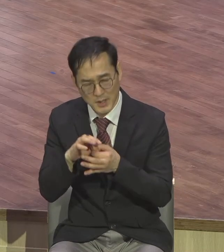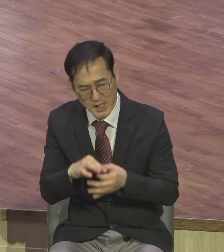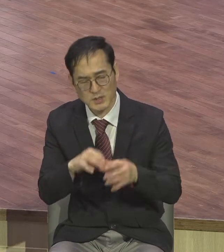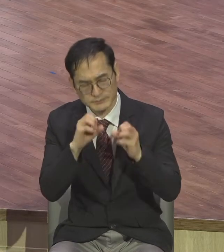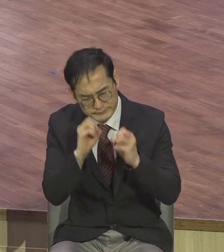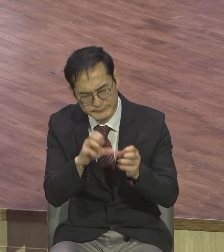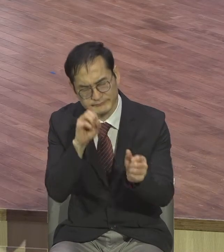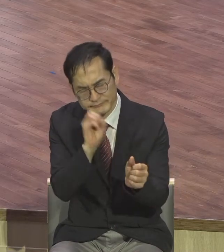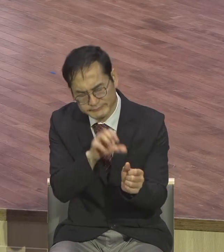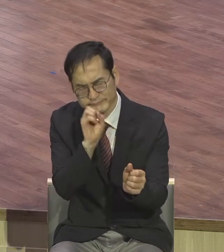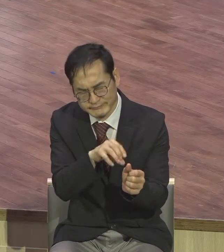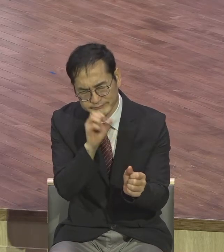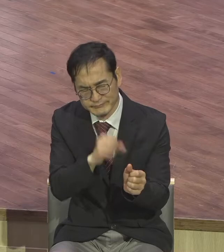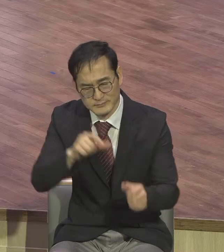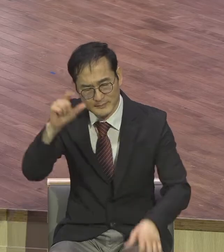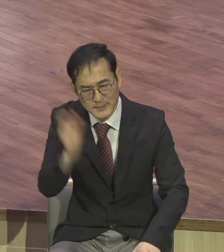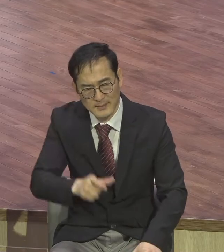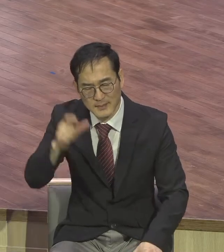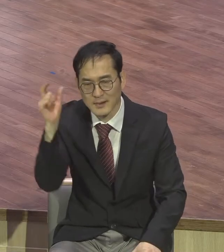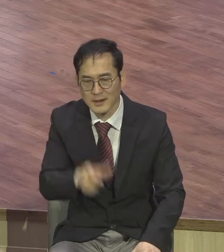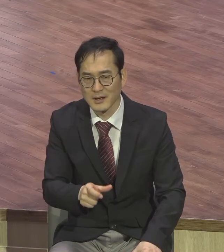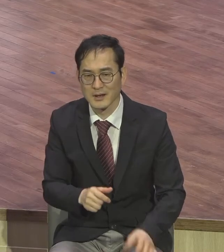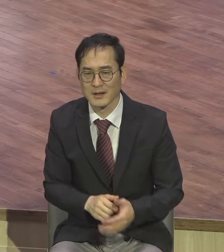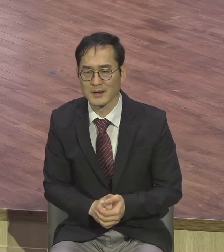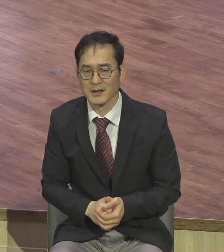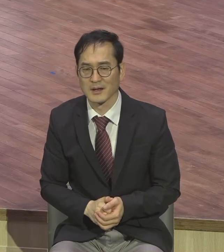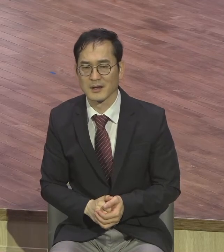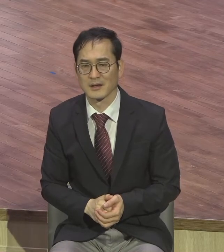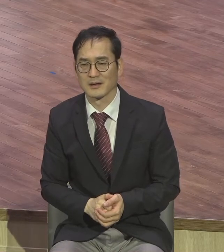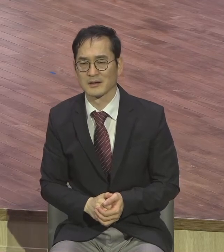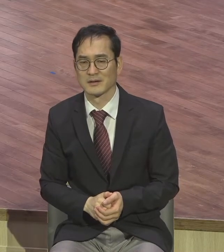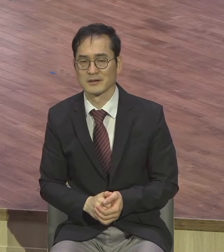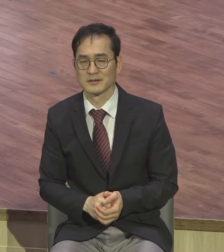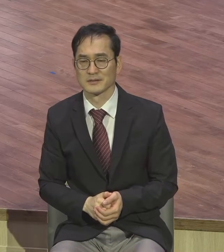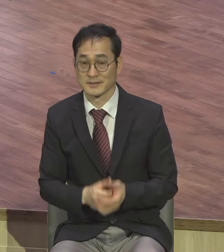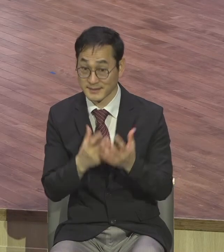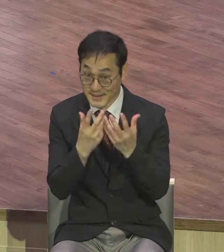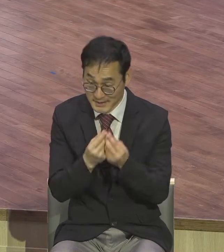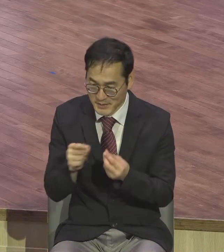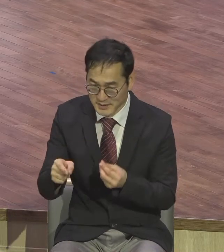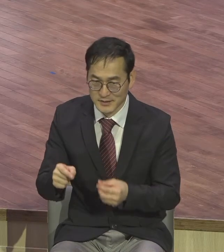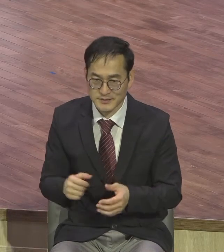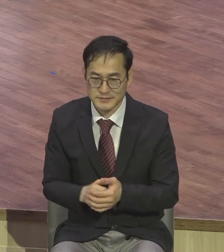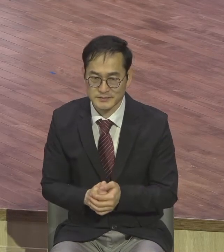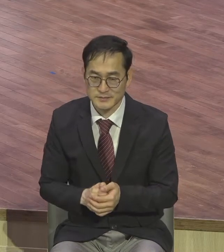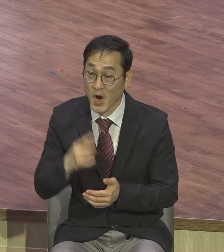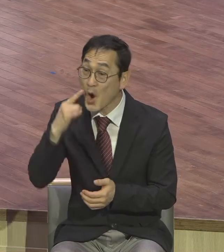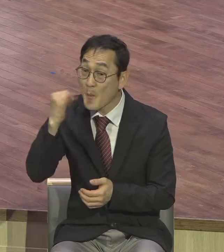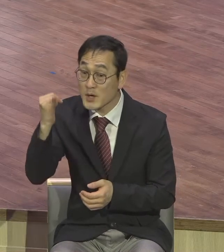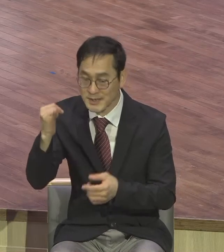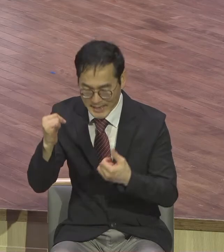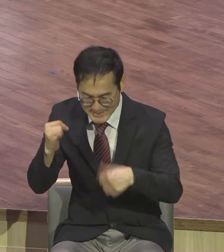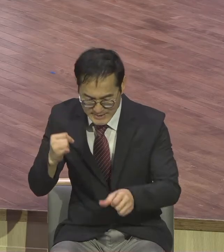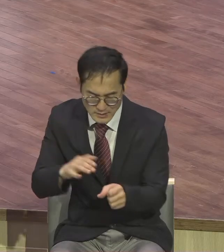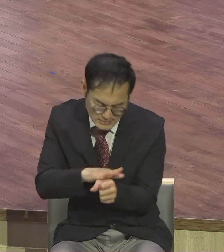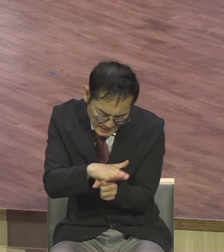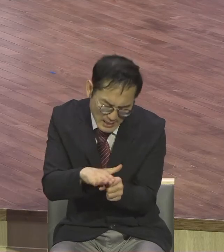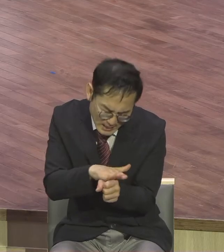한 어머니가 그렇게 자식을 사랑했는데 결국은 이 자식은 타락해가 뭐가 되었어요 살인자가